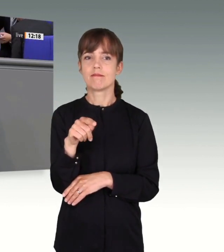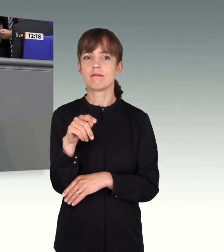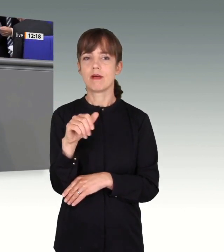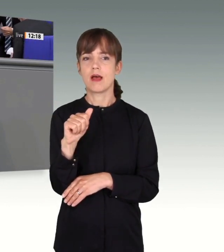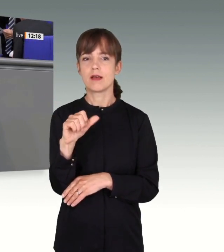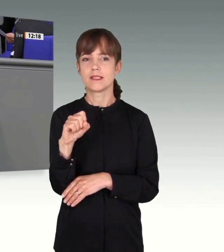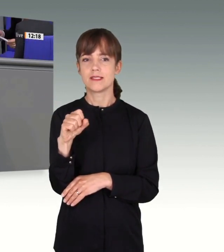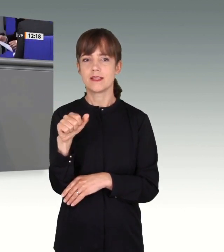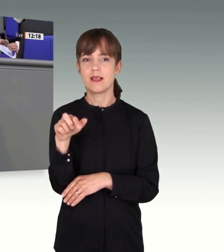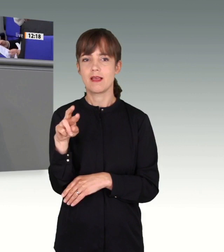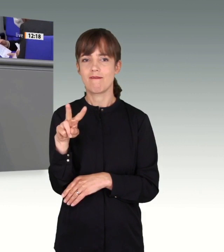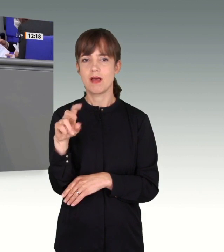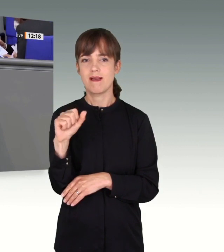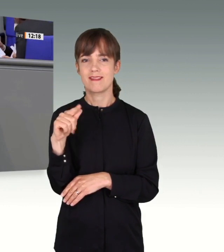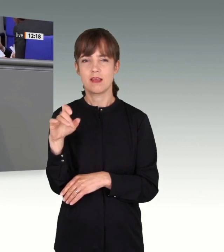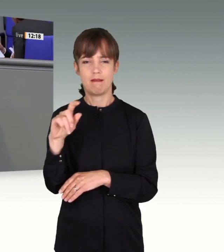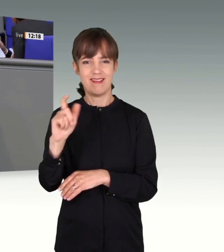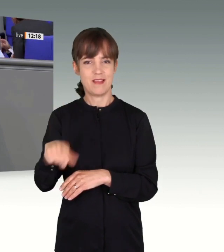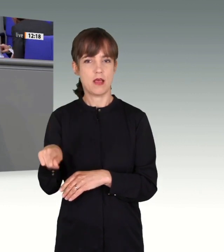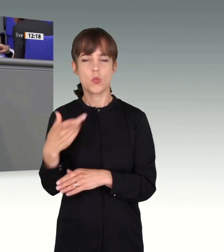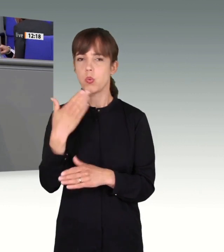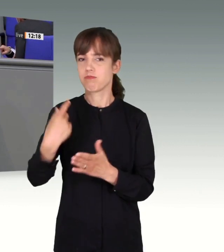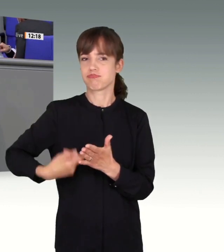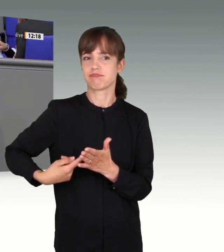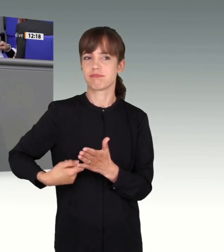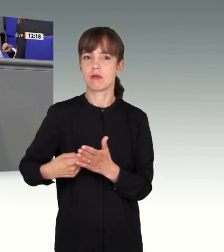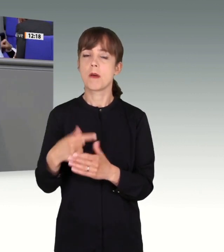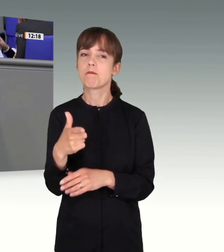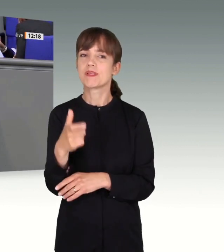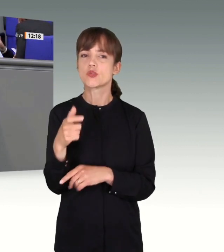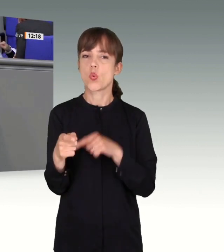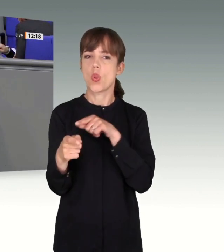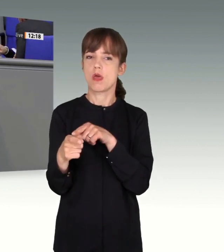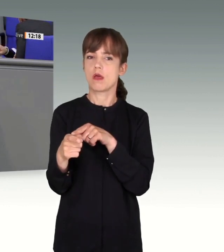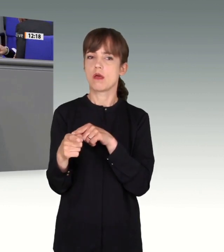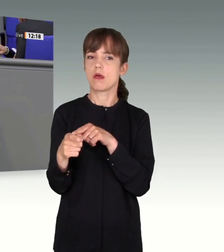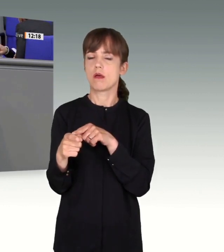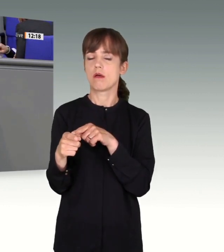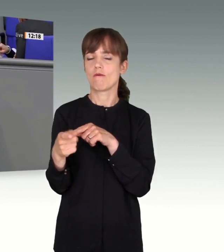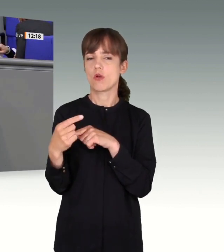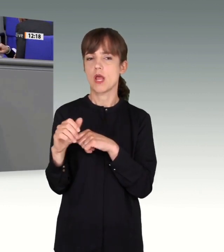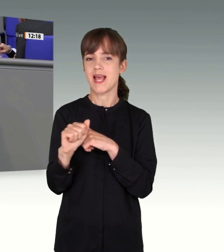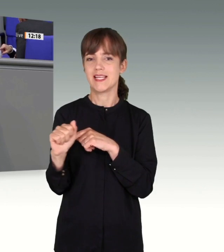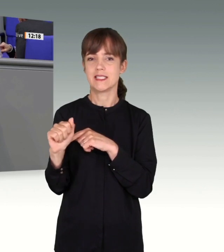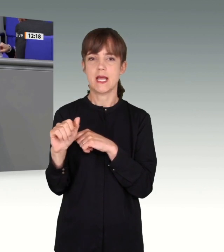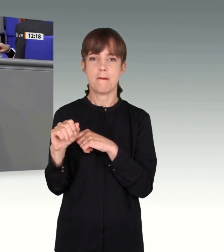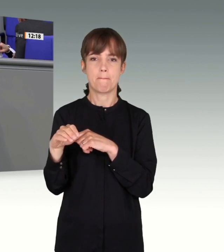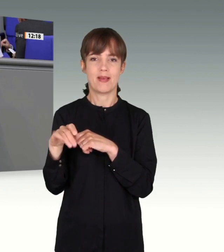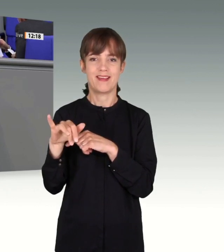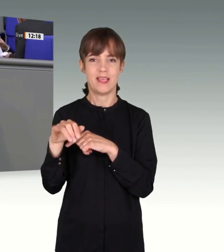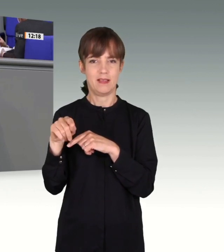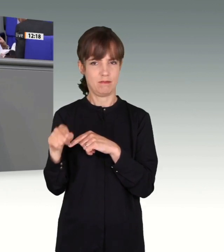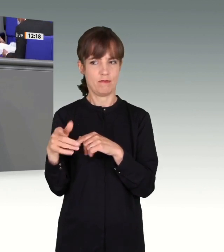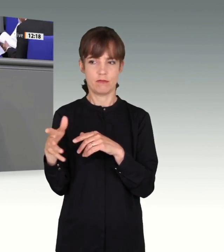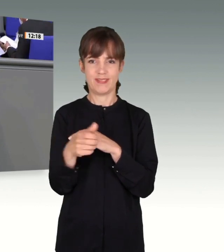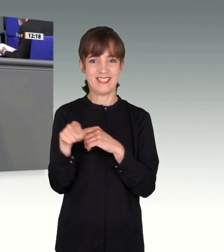überhaupt gar nicht angefordert hatte. Die Pistole, die bei Anis Amri sichergestellt wurde, ist überhaupt gar nicht untersucht worden. Ist dies tatsächlich